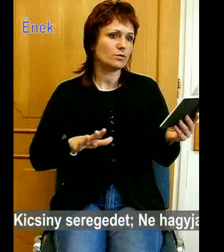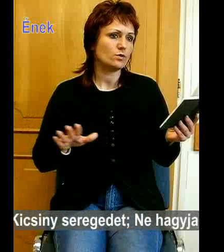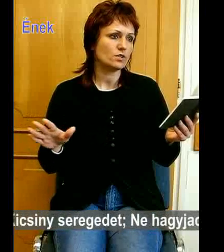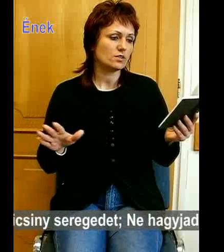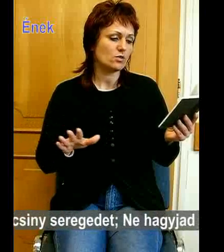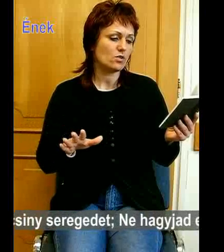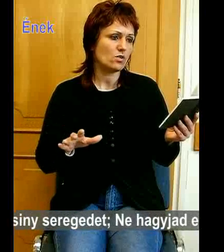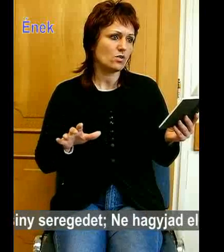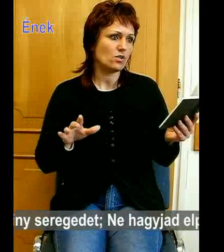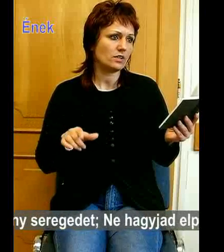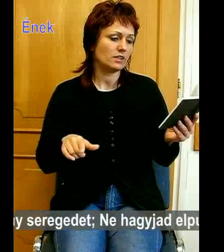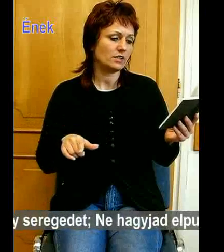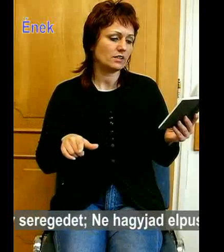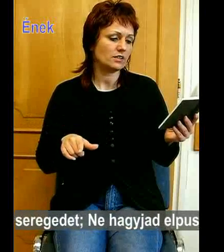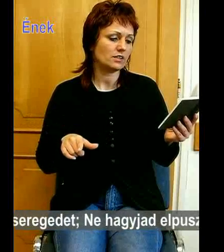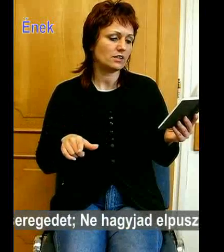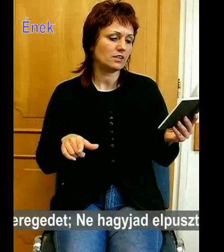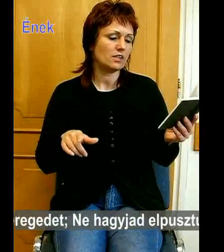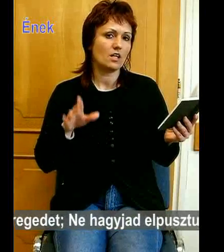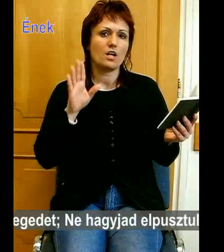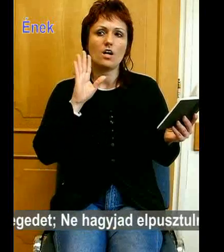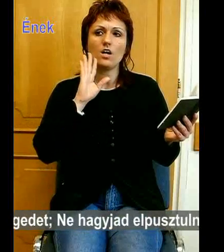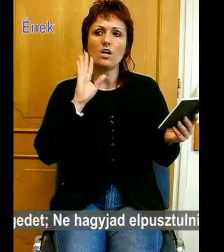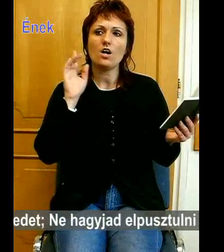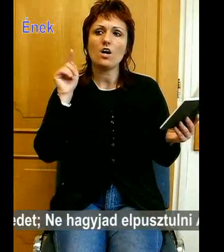buszulni a